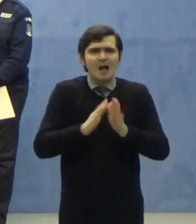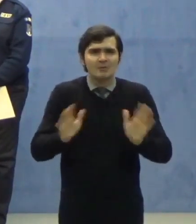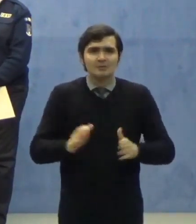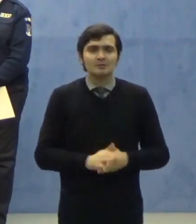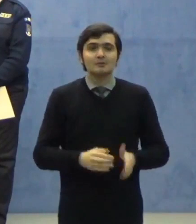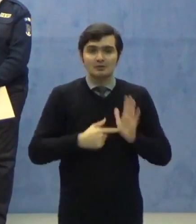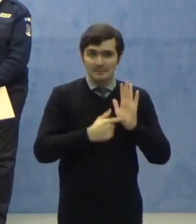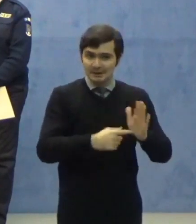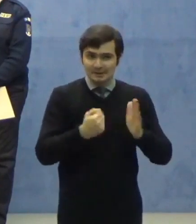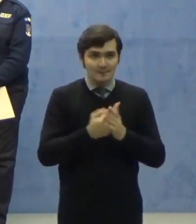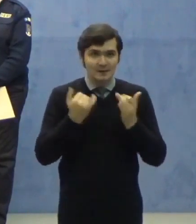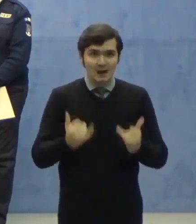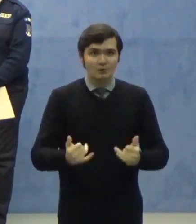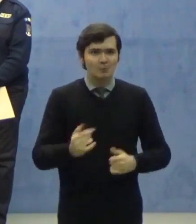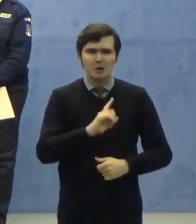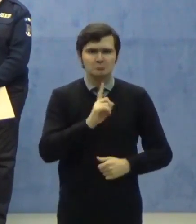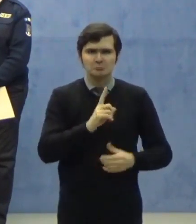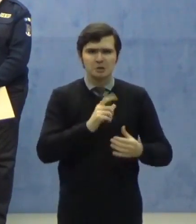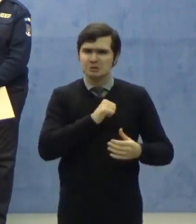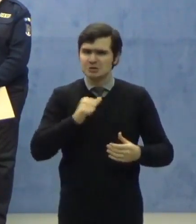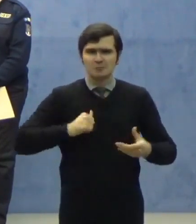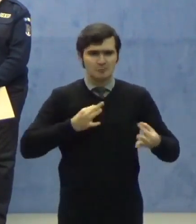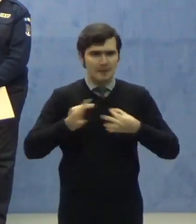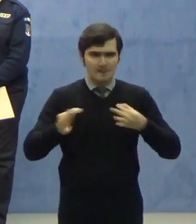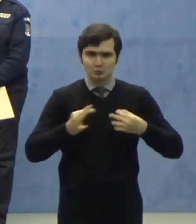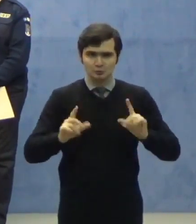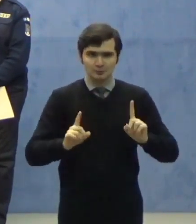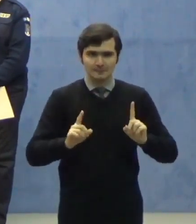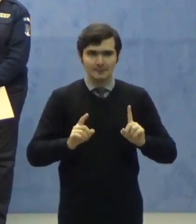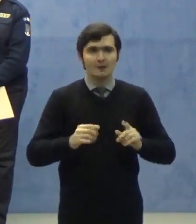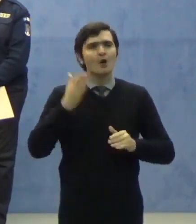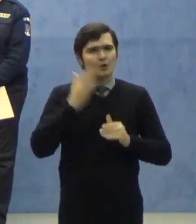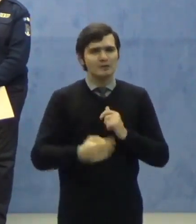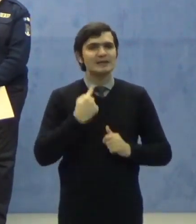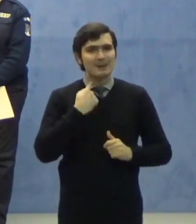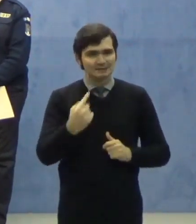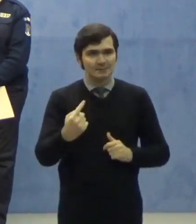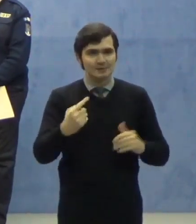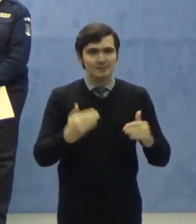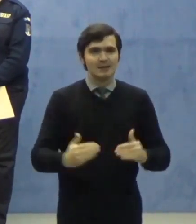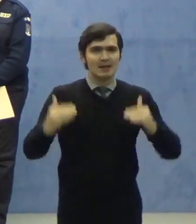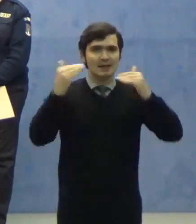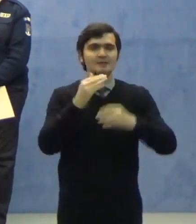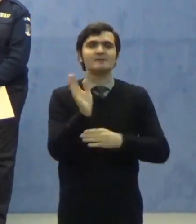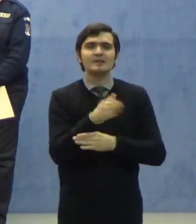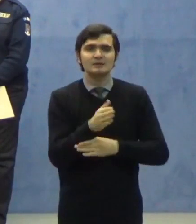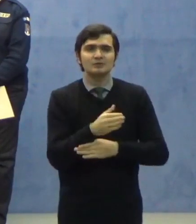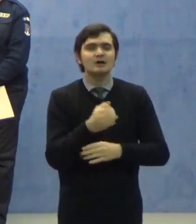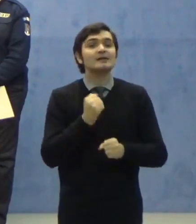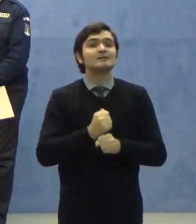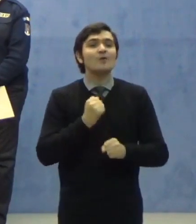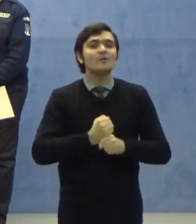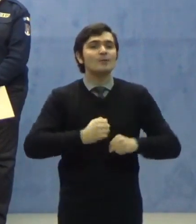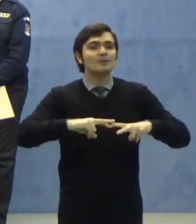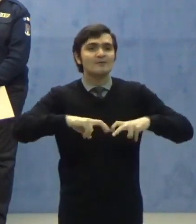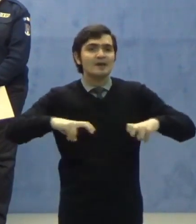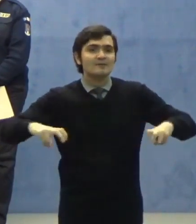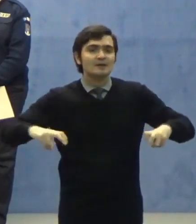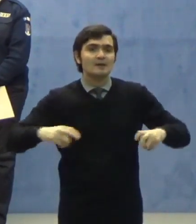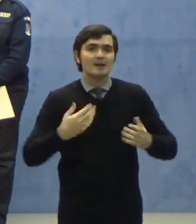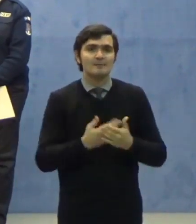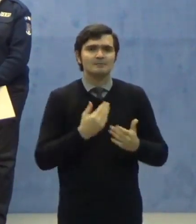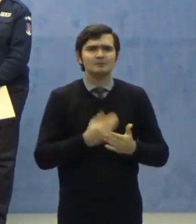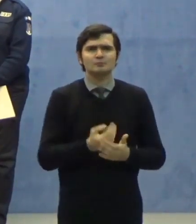ce v-am prezentat până acum nu sunt singurile măsuri luate. Tot în ultima săptămână la nivel național au efectuat verificări pentru